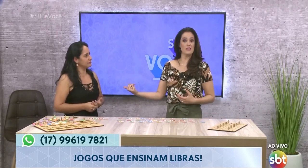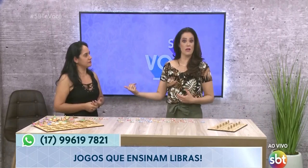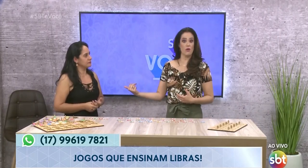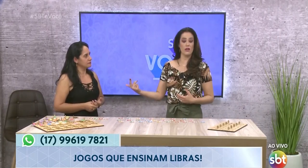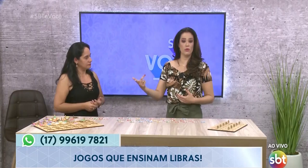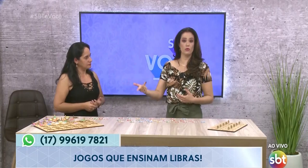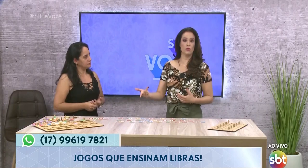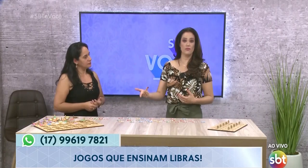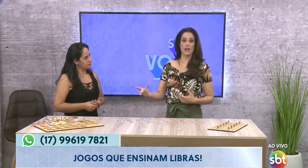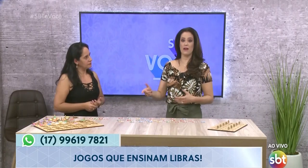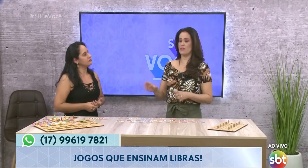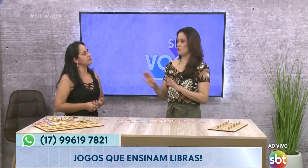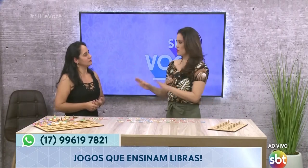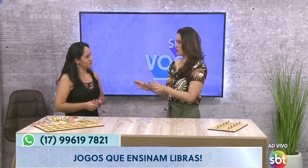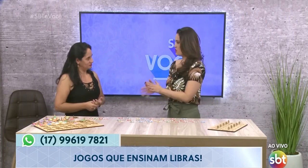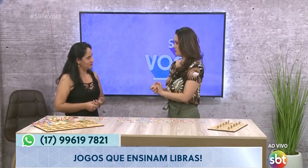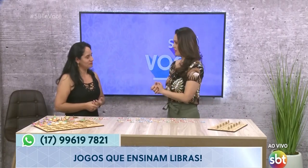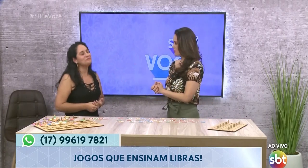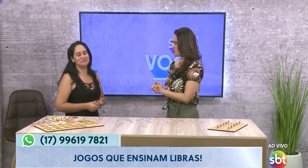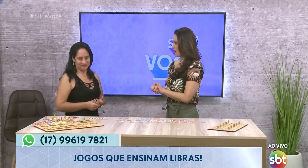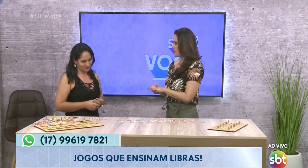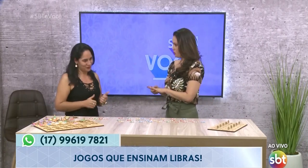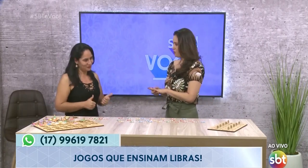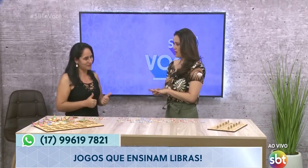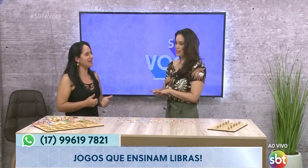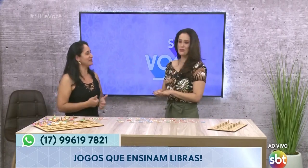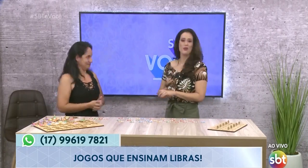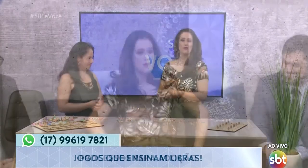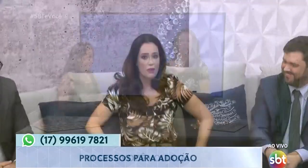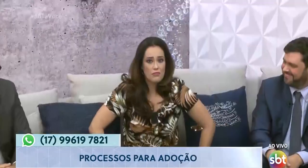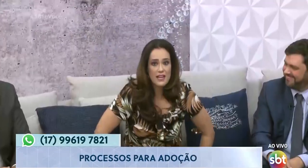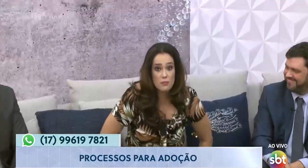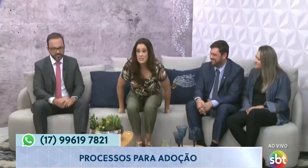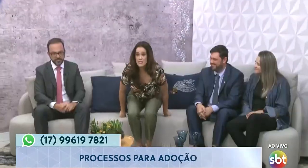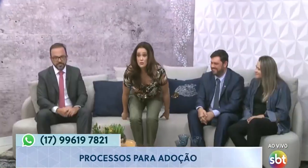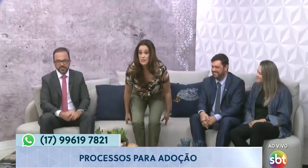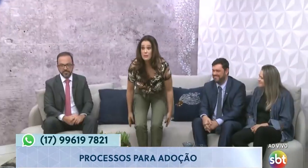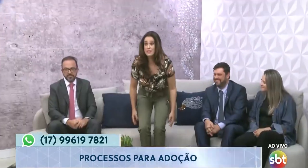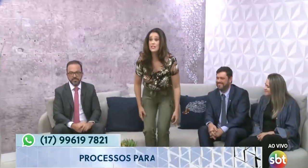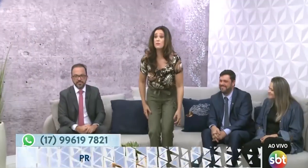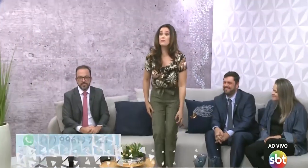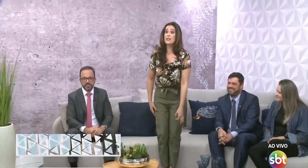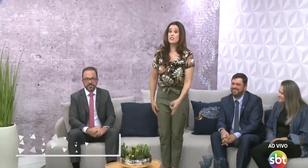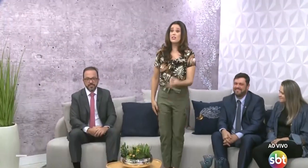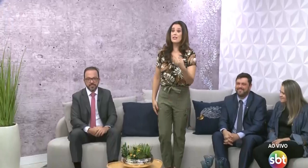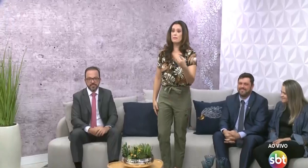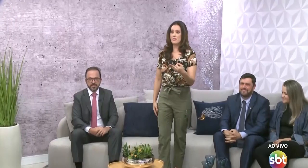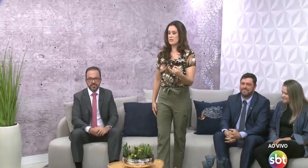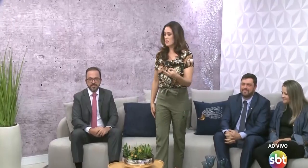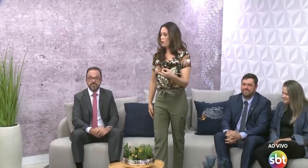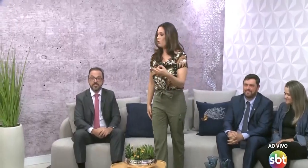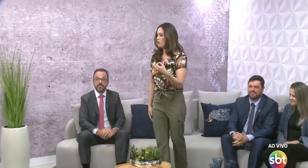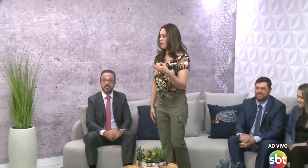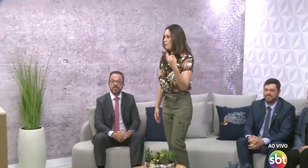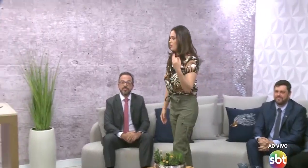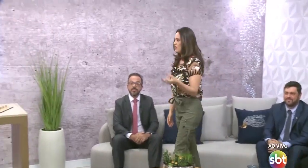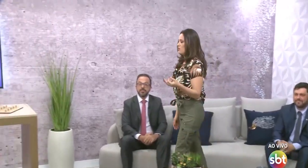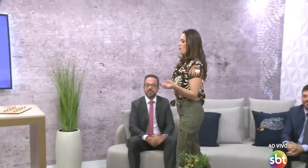fez agora enquanto o Bruno falava. E é sobre isso que a gente vai falar já, já. Combinado? Vamos falar de mais responsabilidade? Vamos falar de libras. O quanto que é importante, eu